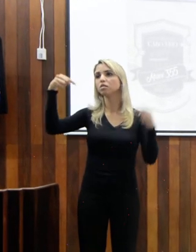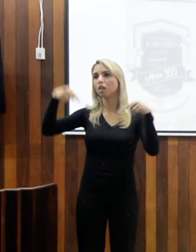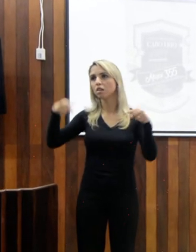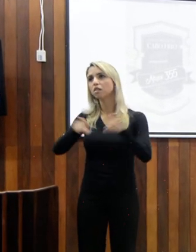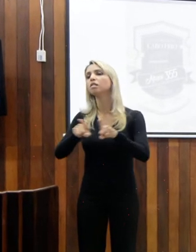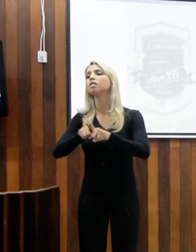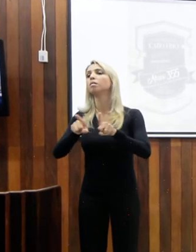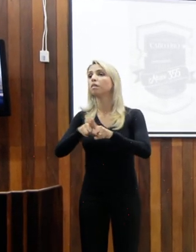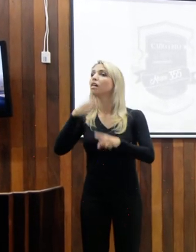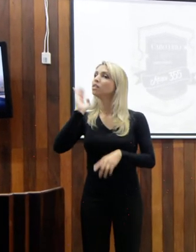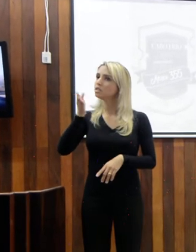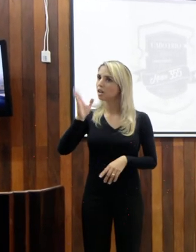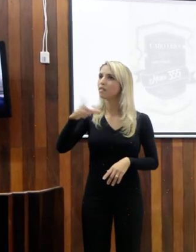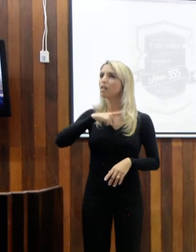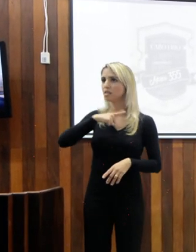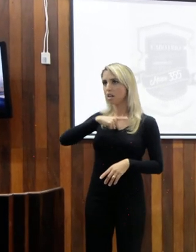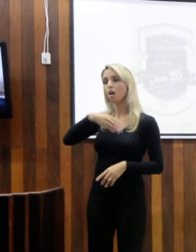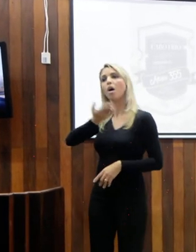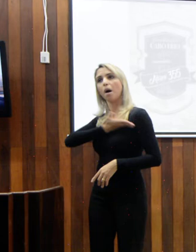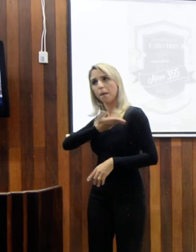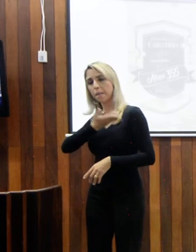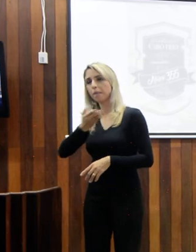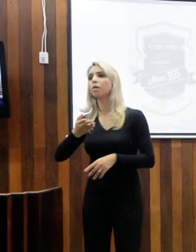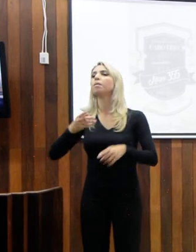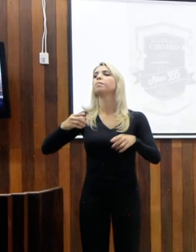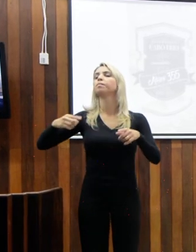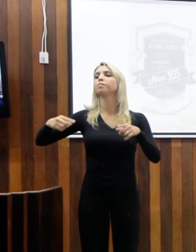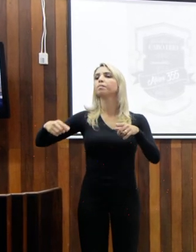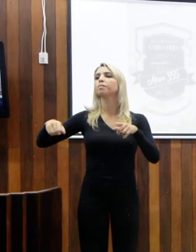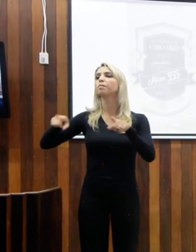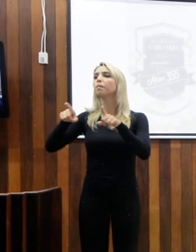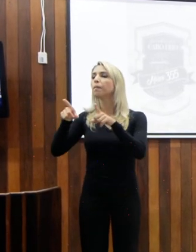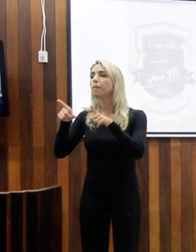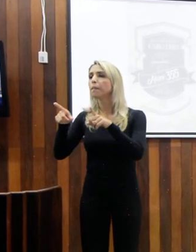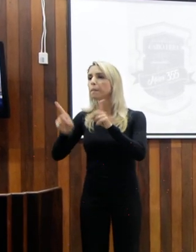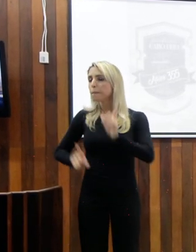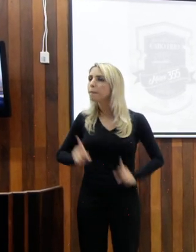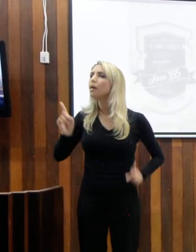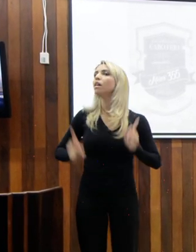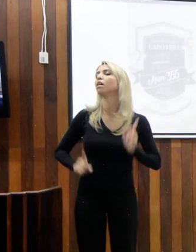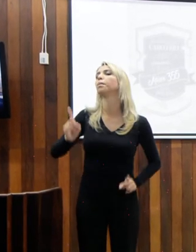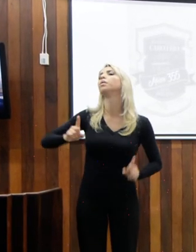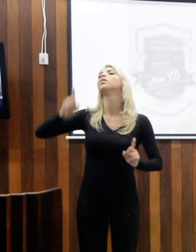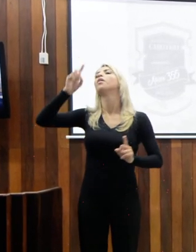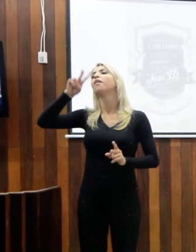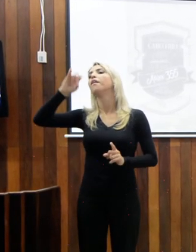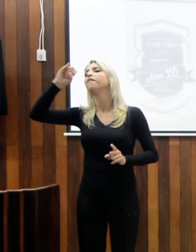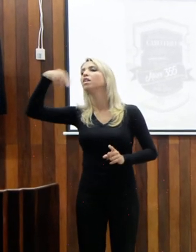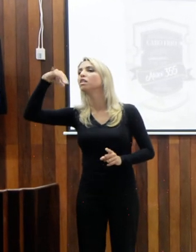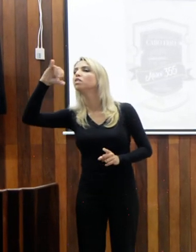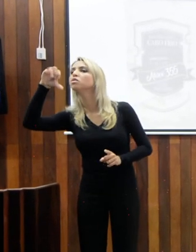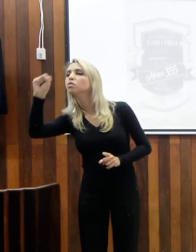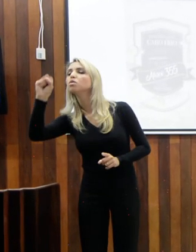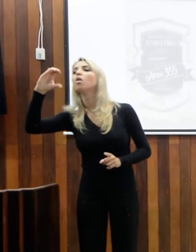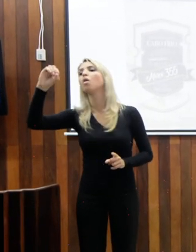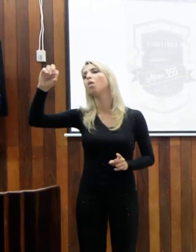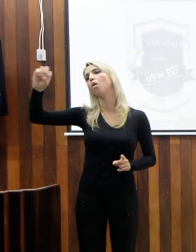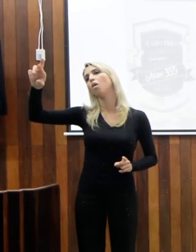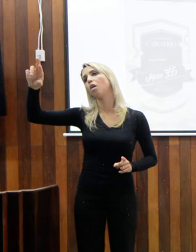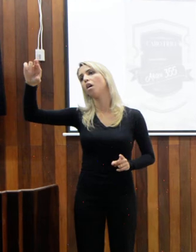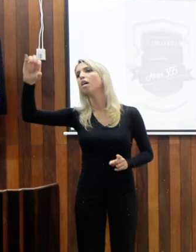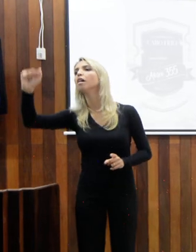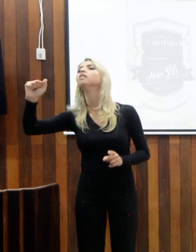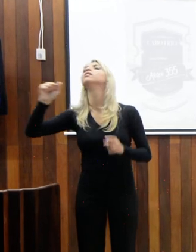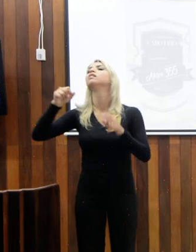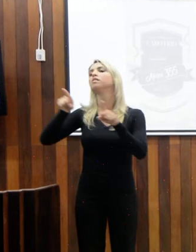falado pelo primo Vinícius Correia e ele está na lembrança de muitos funcionários aqui, como eu citei, a Graça estendendo a todos os